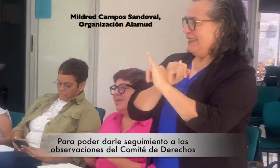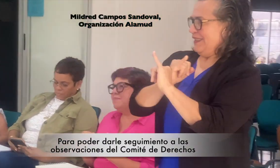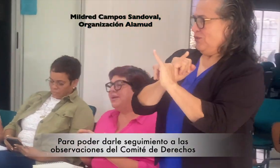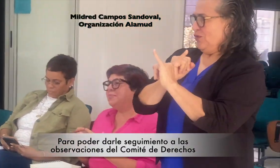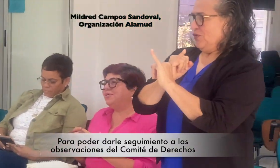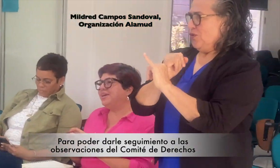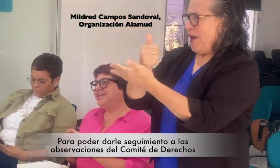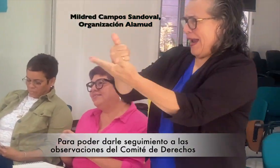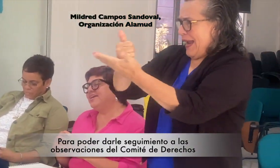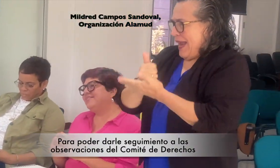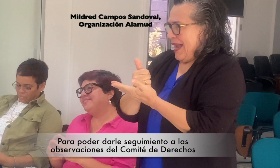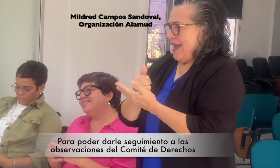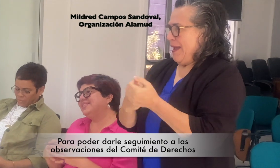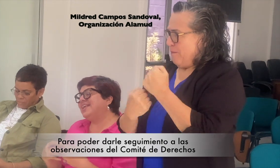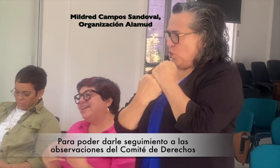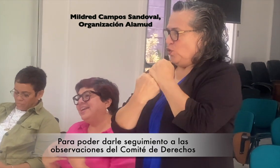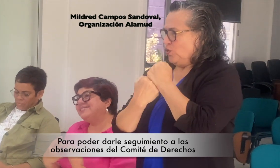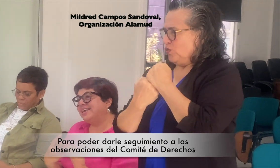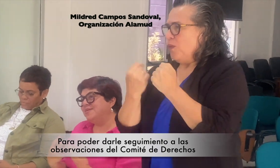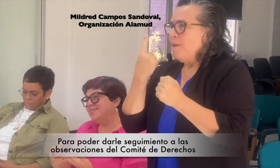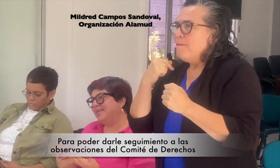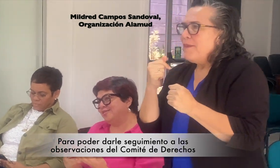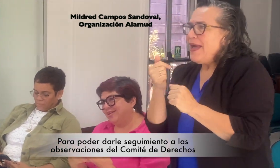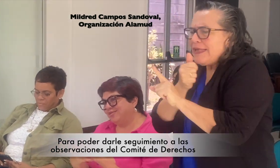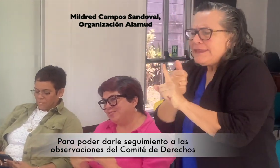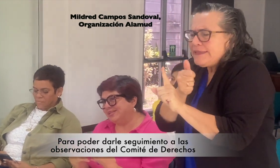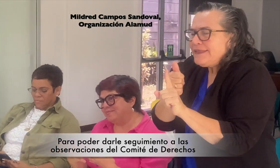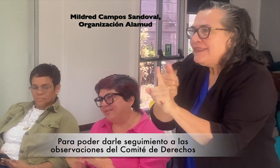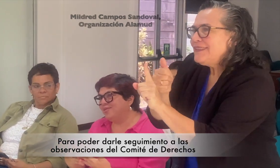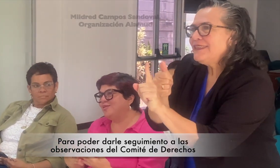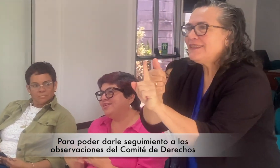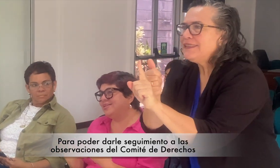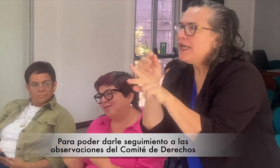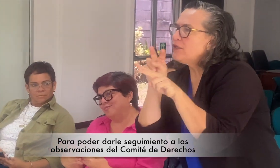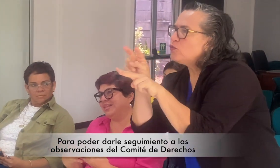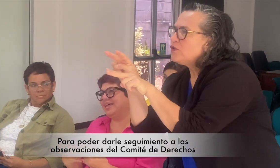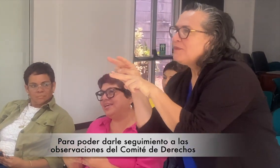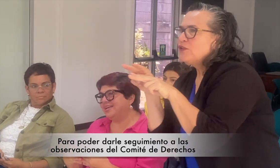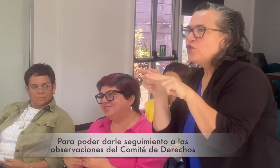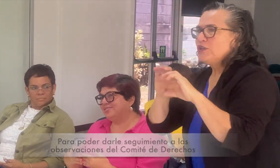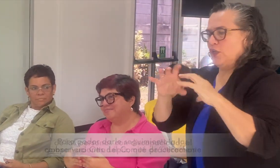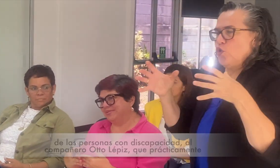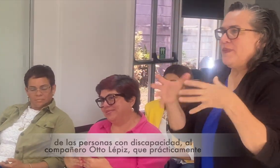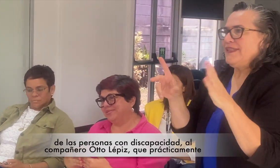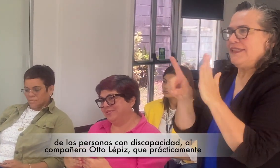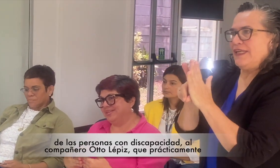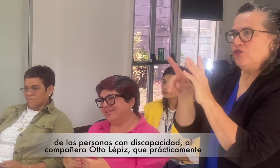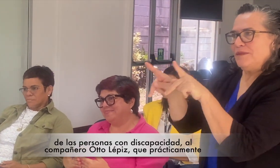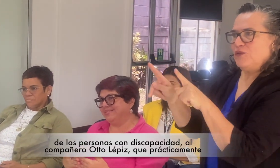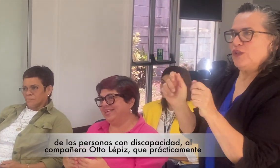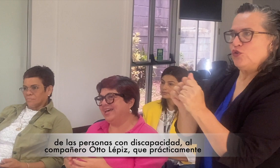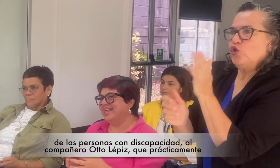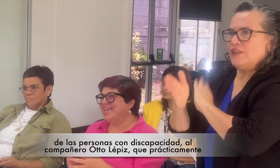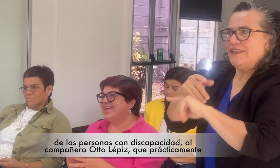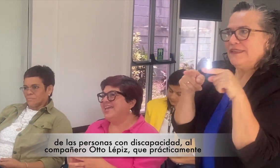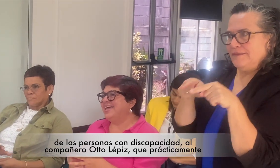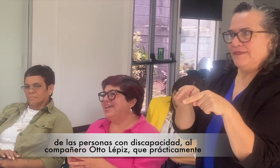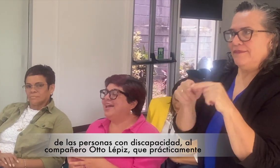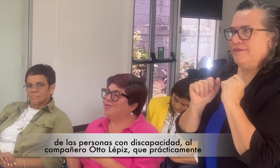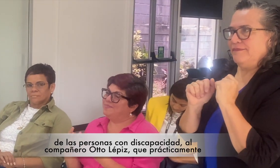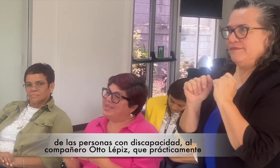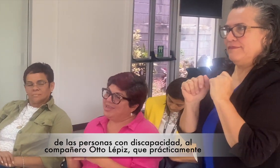Para poder darle seguimiento a las observaciones del Comité de Derechos de Personas con Discapacidad